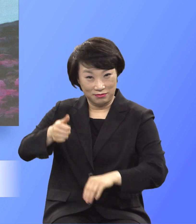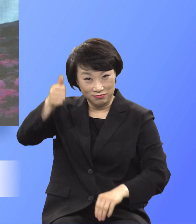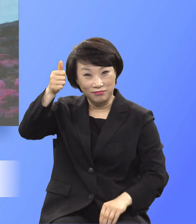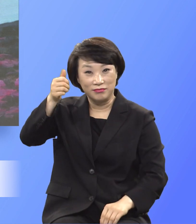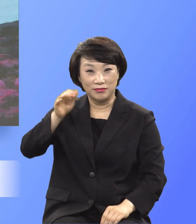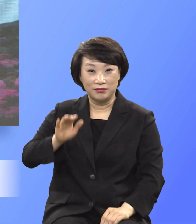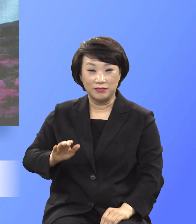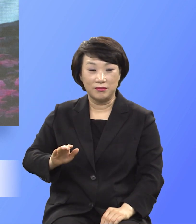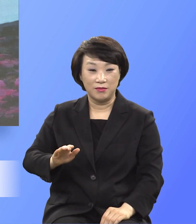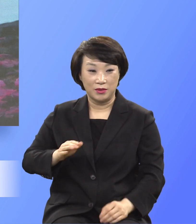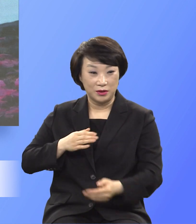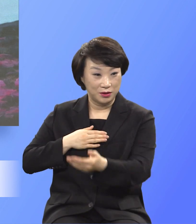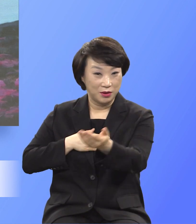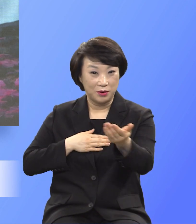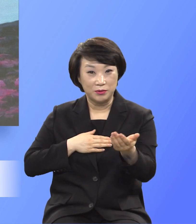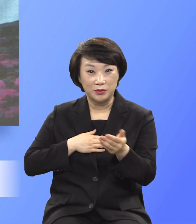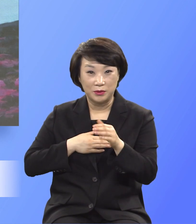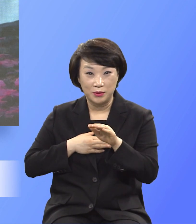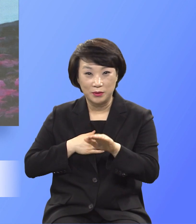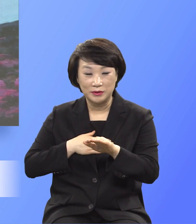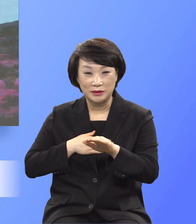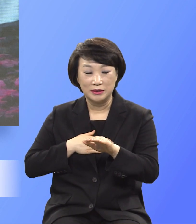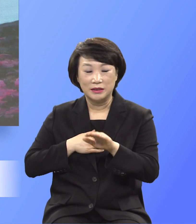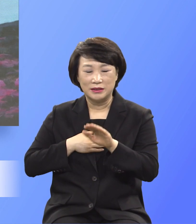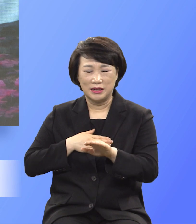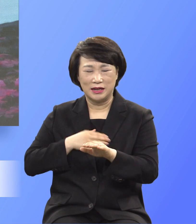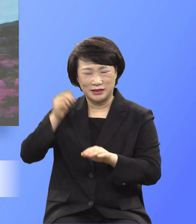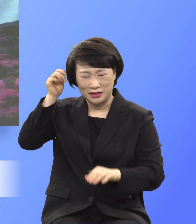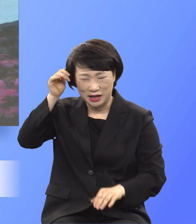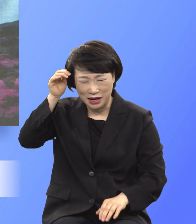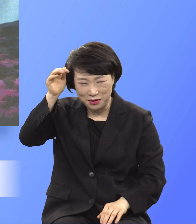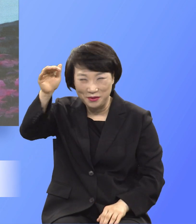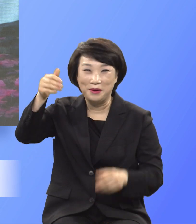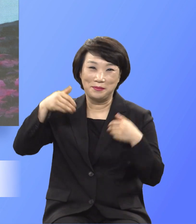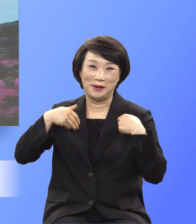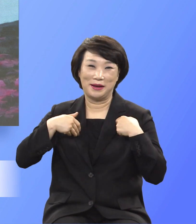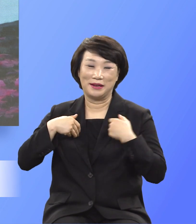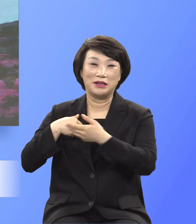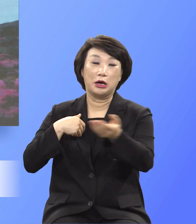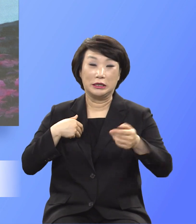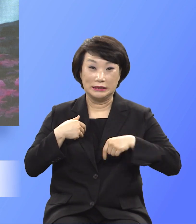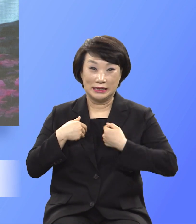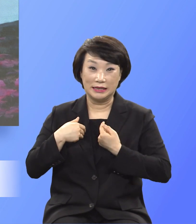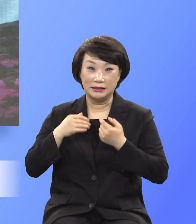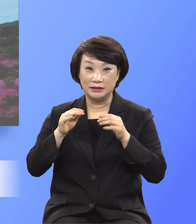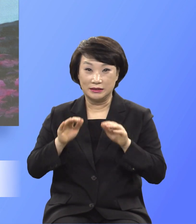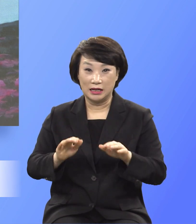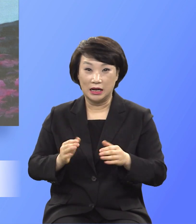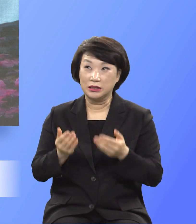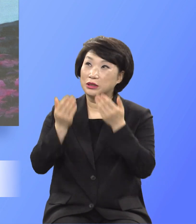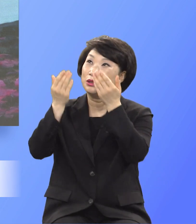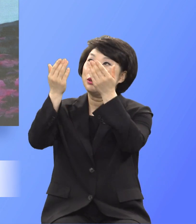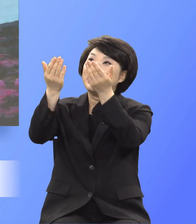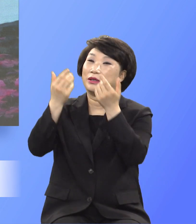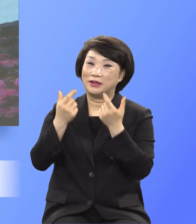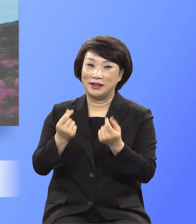얼마나 사모하느냐 너희 자신을 드림과 같이 하라